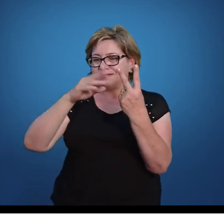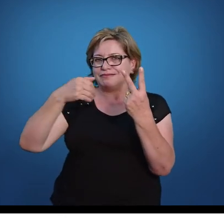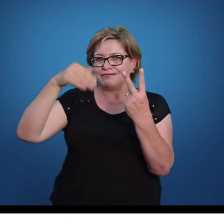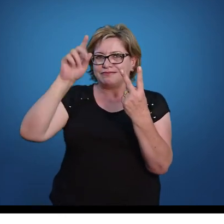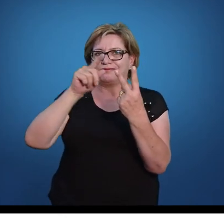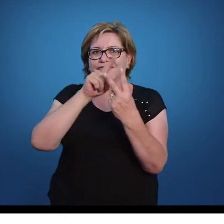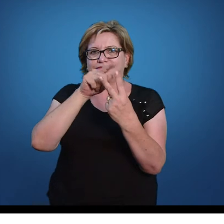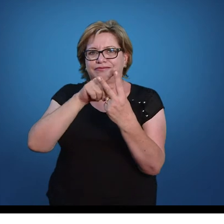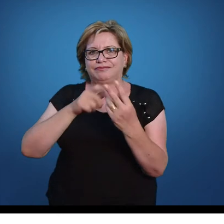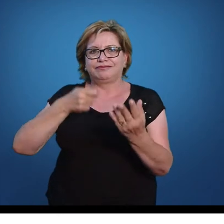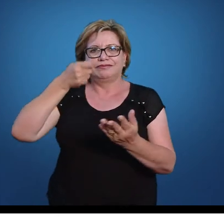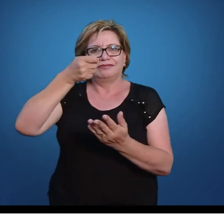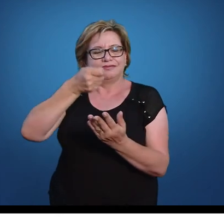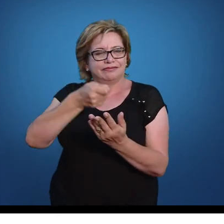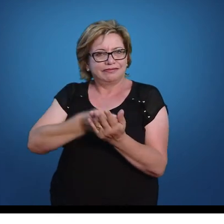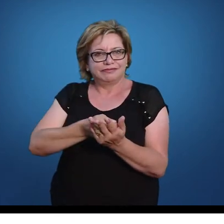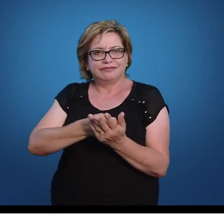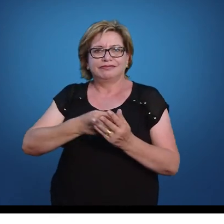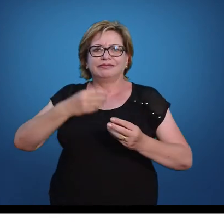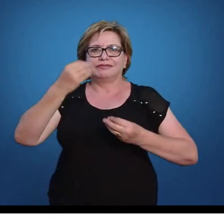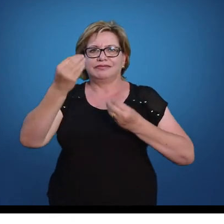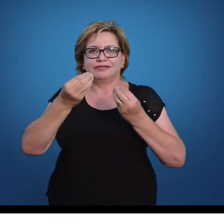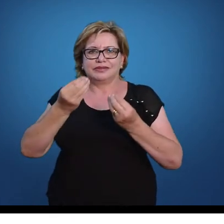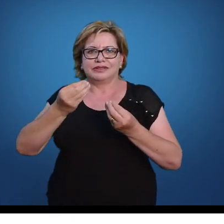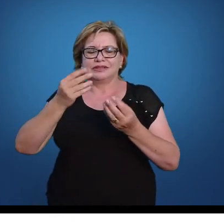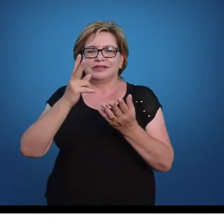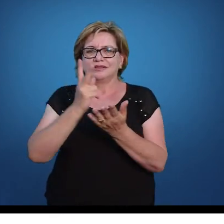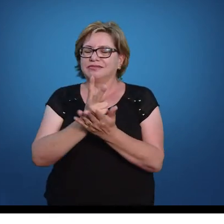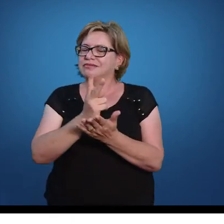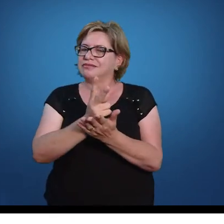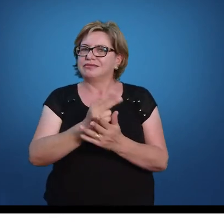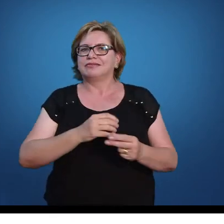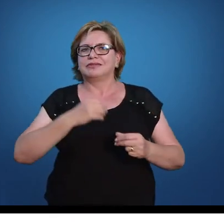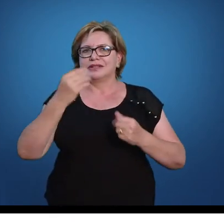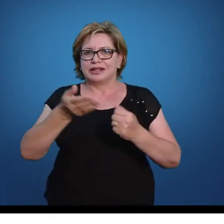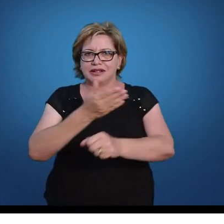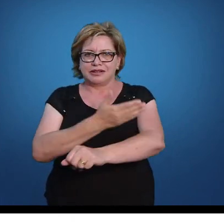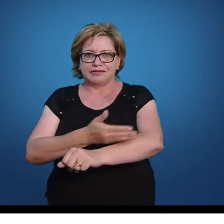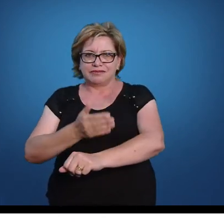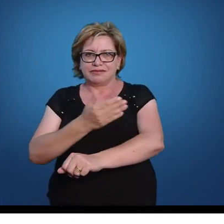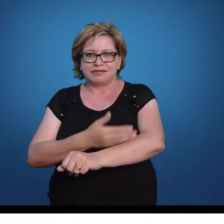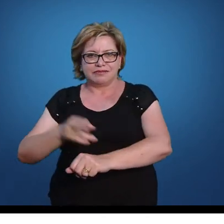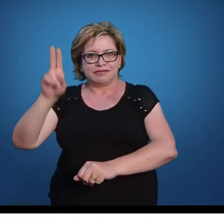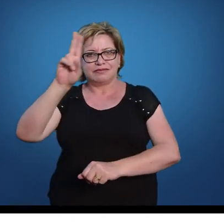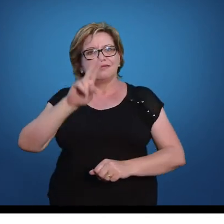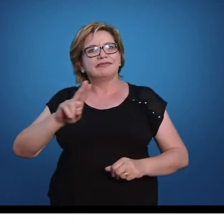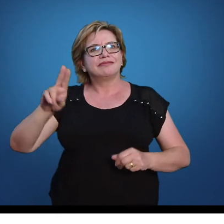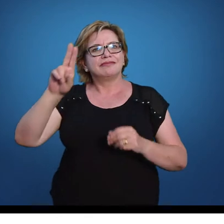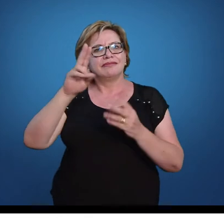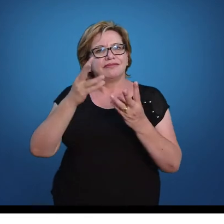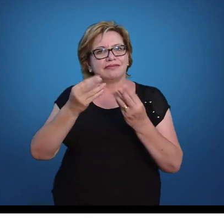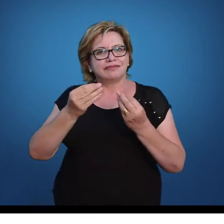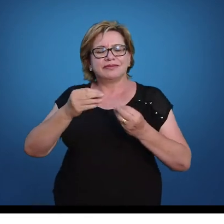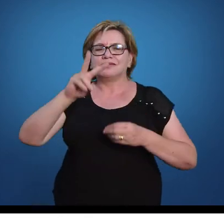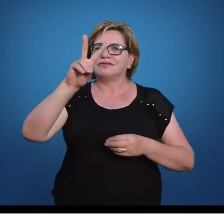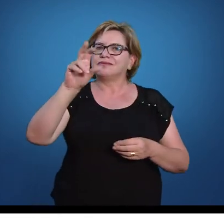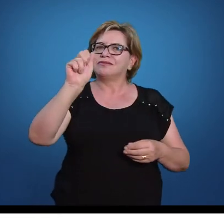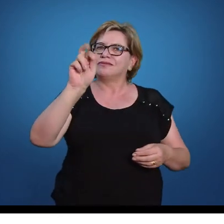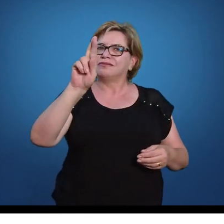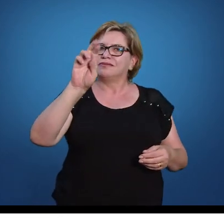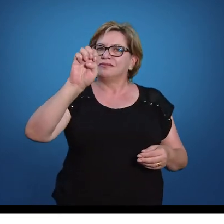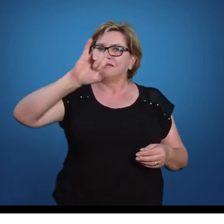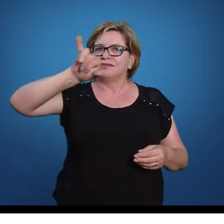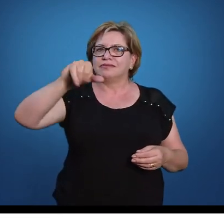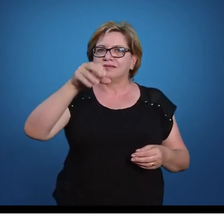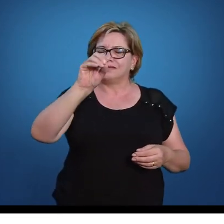sistemas de pagamentos constantes, que é uma prática bastante utilizada no varejo ou nas